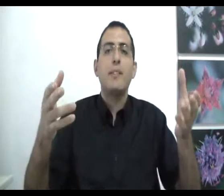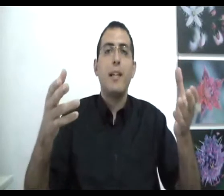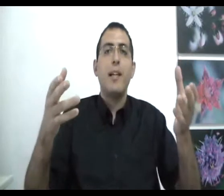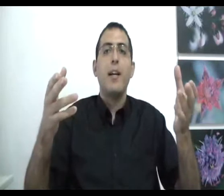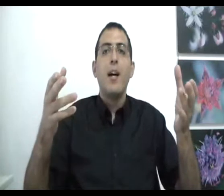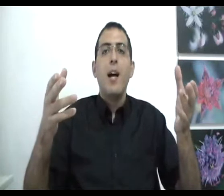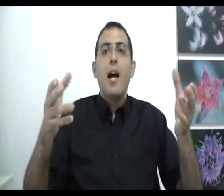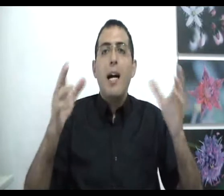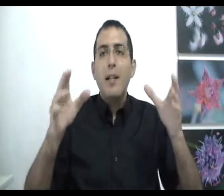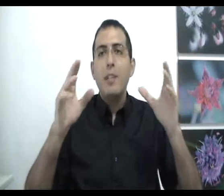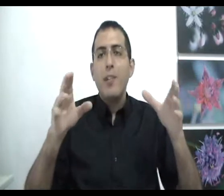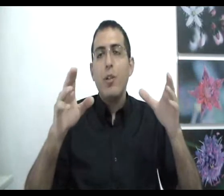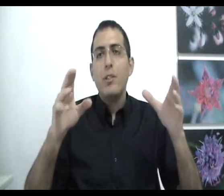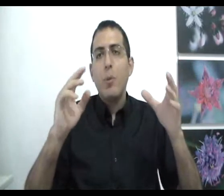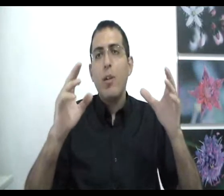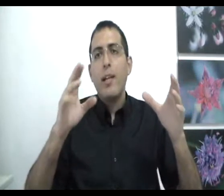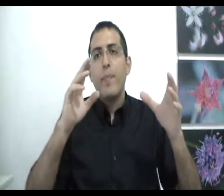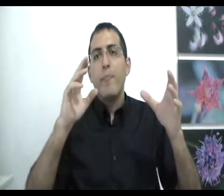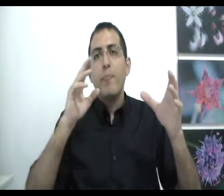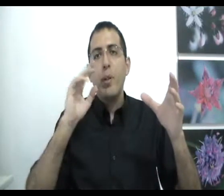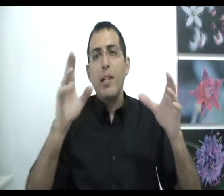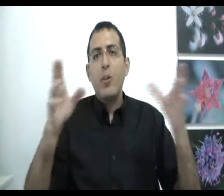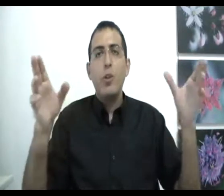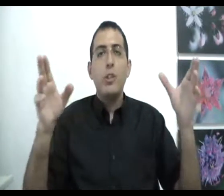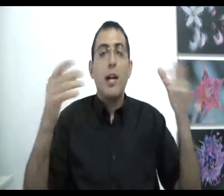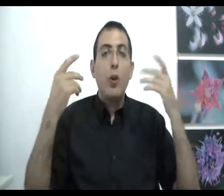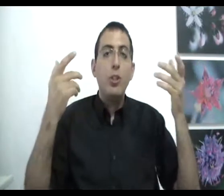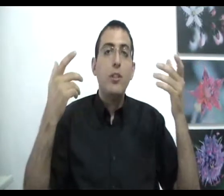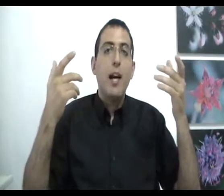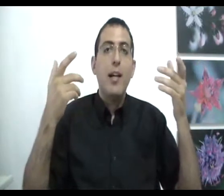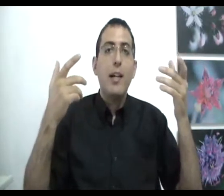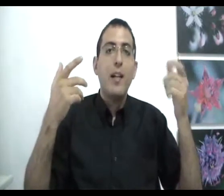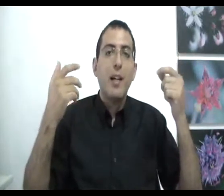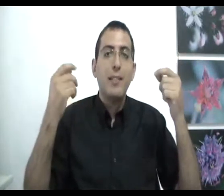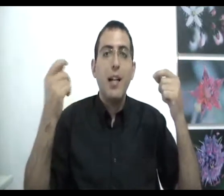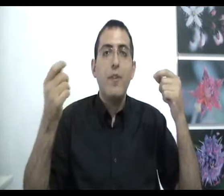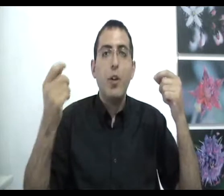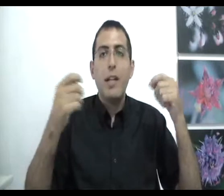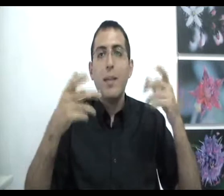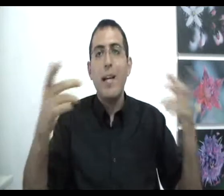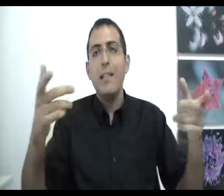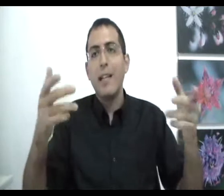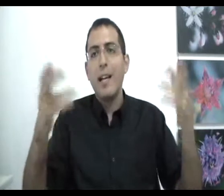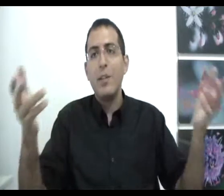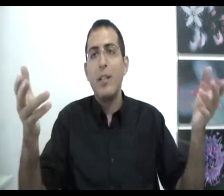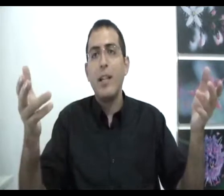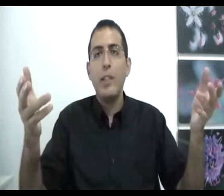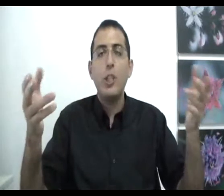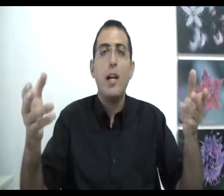השכל? האדם צריך לשאול את עצמו, אוקיי, בוא ניקח כל שיטה. רק כל שיטה עזרה לפחות לאדם אחד. ככרית יודעתה נקראת שיטה.